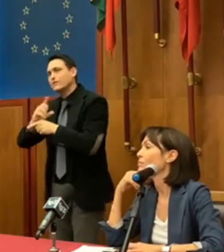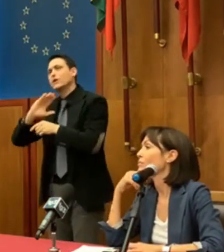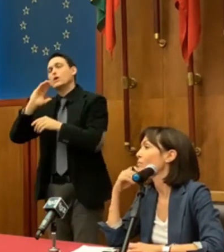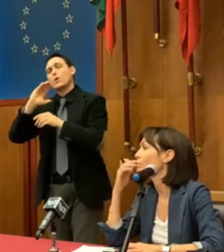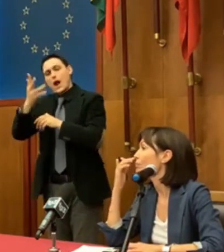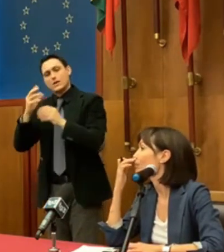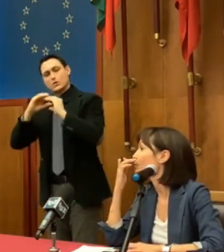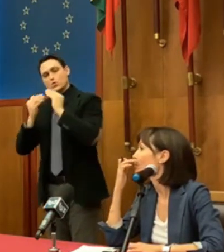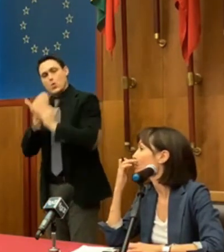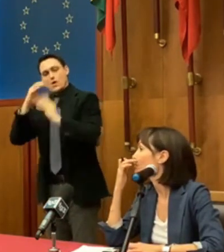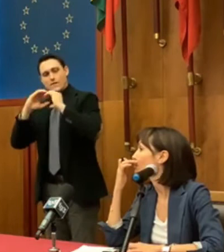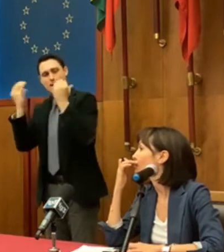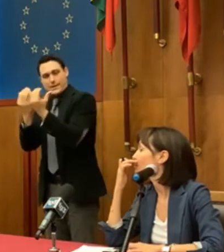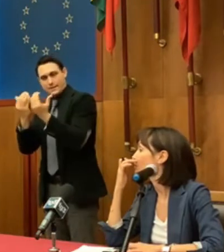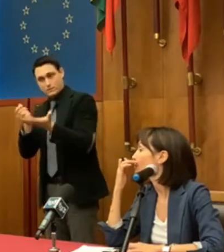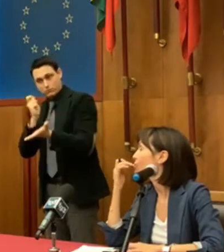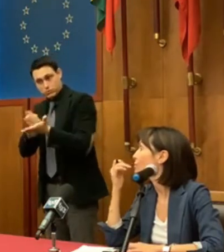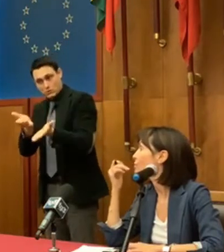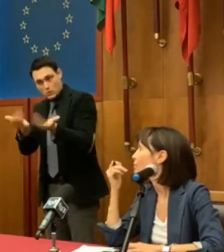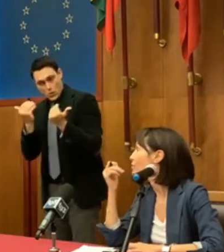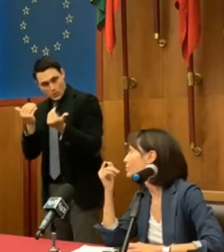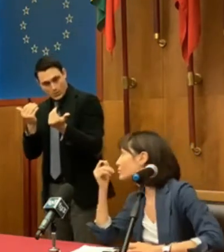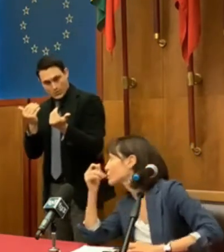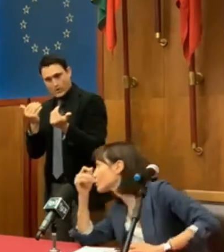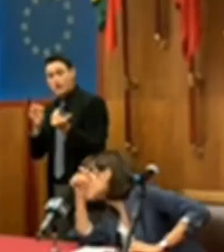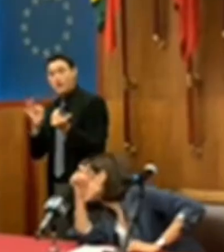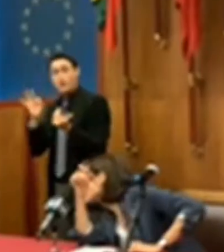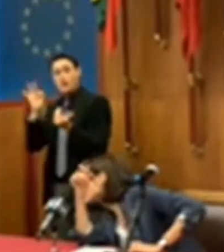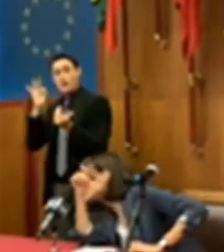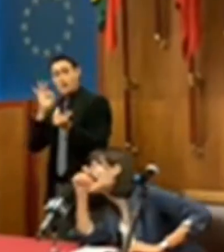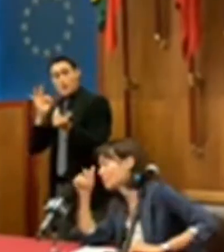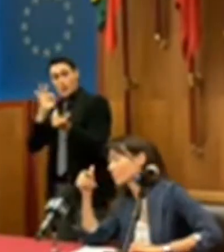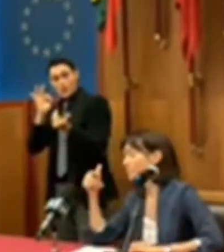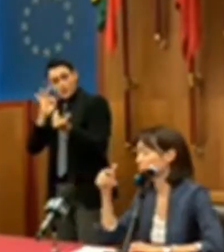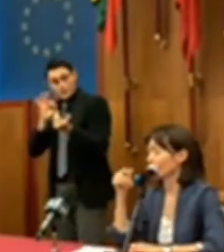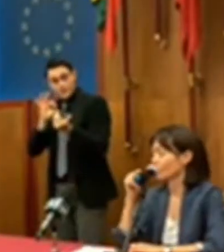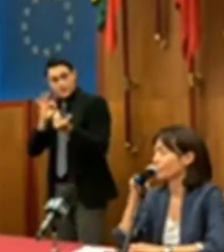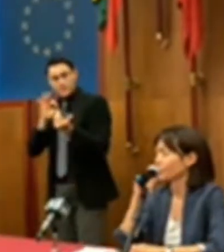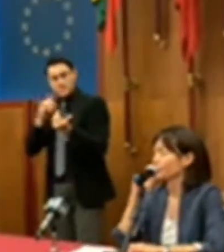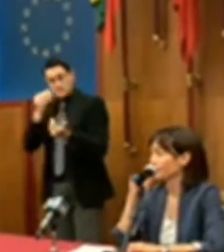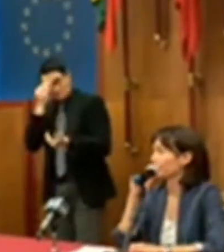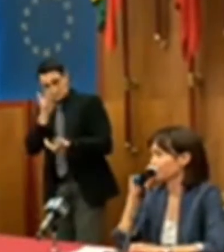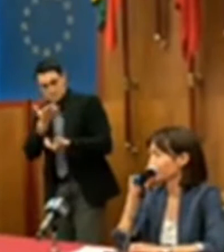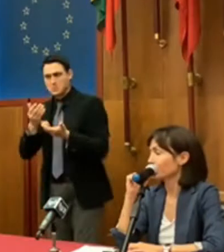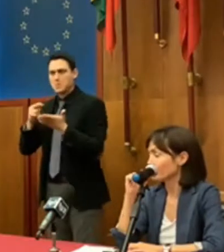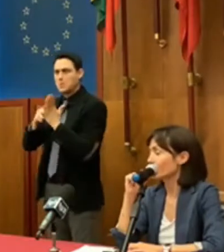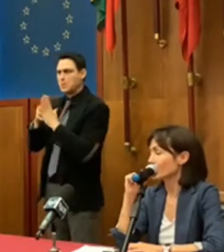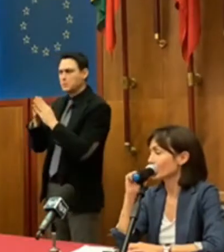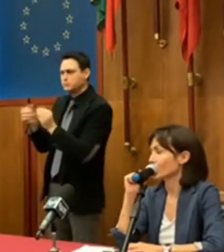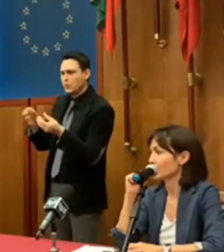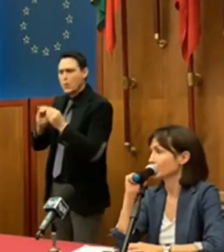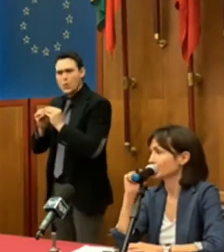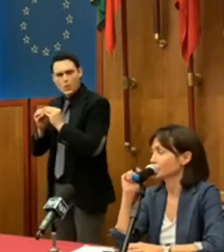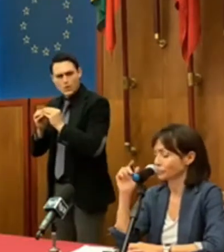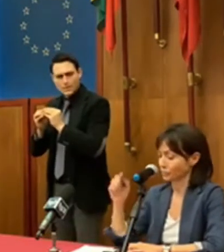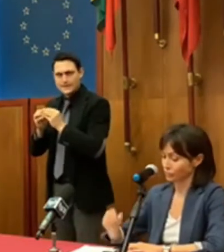oppure la soluzione normale per il risanamento che è quella di fare